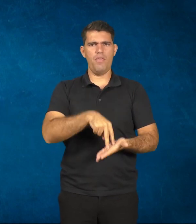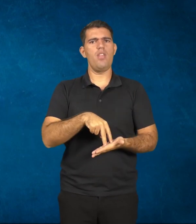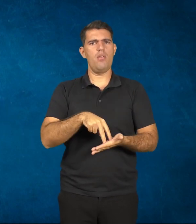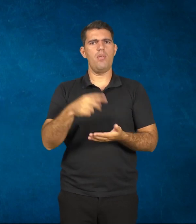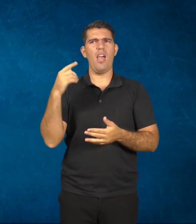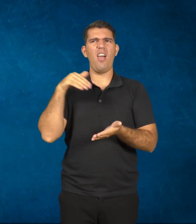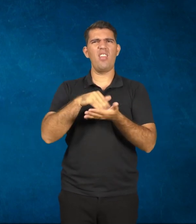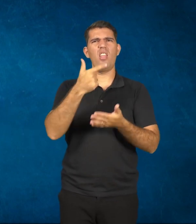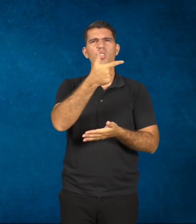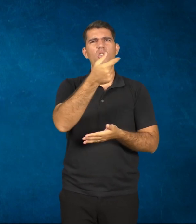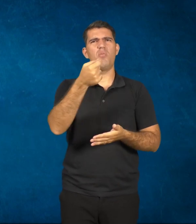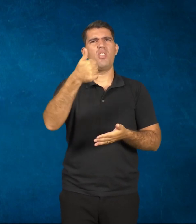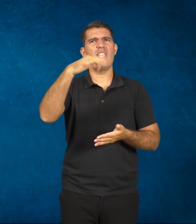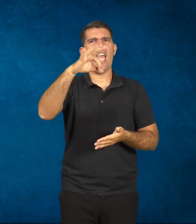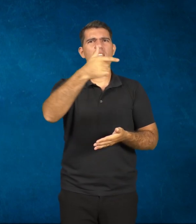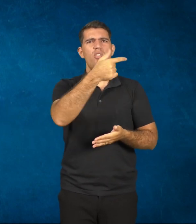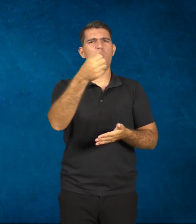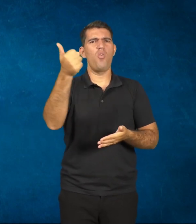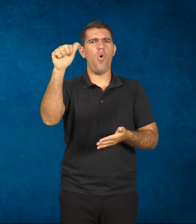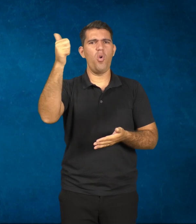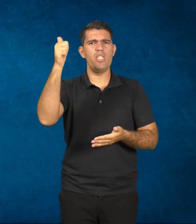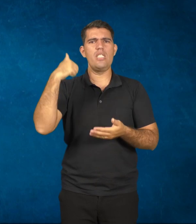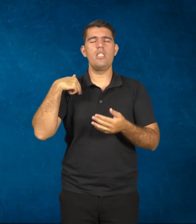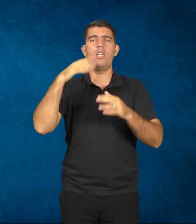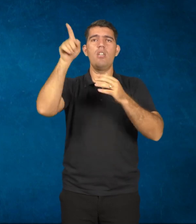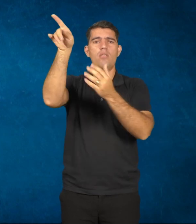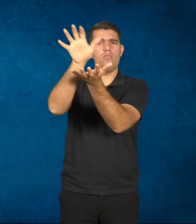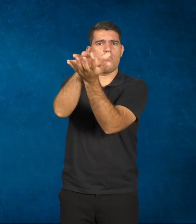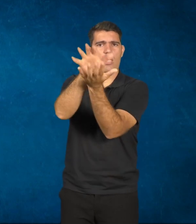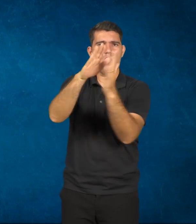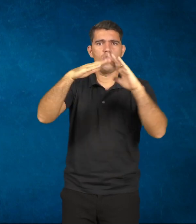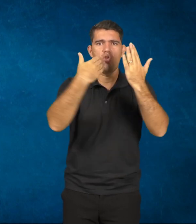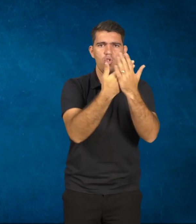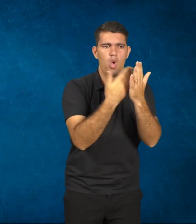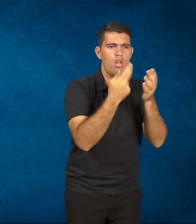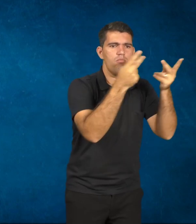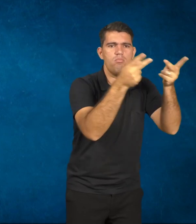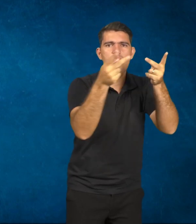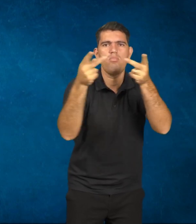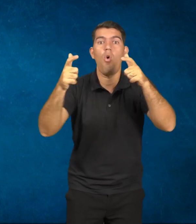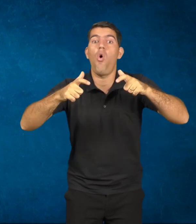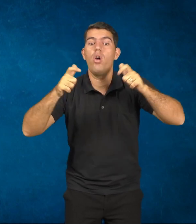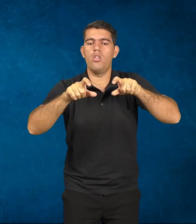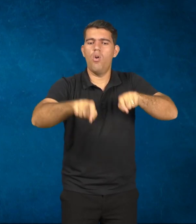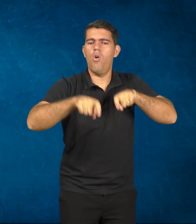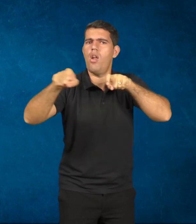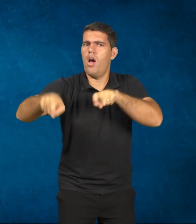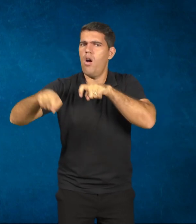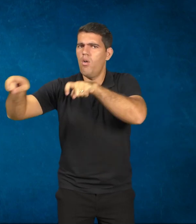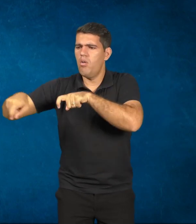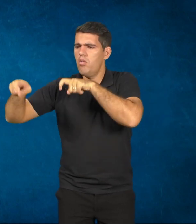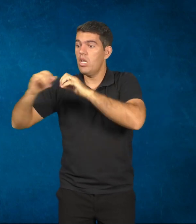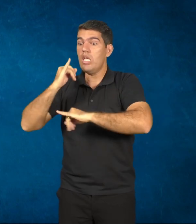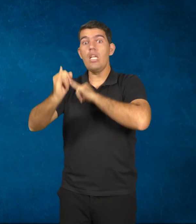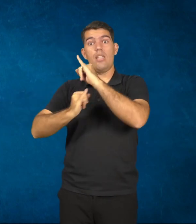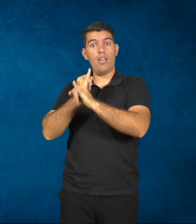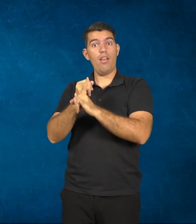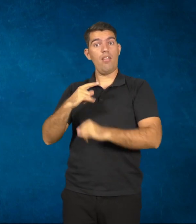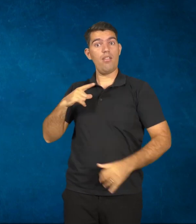2011. Eu visitei escolas em Pernambuco, na zona rural, onde a internet chegava e toda a